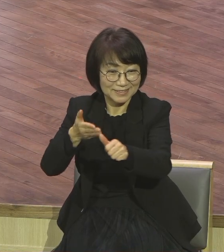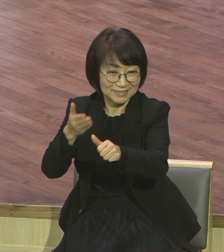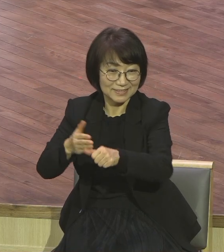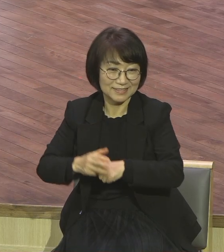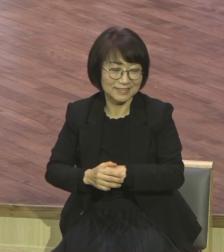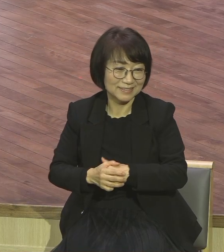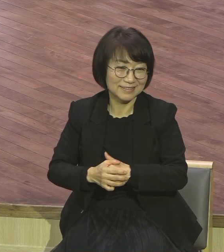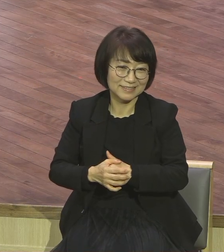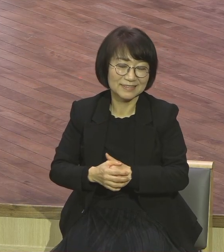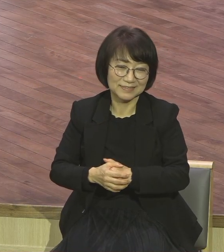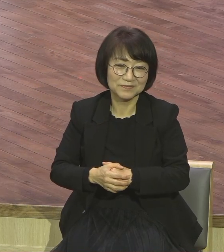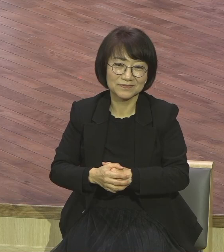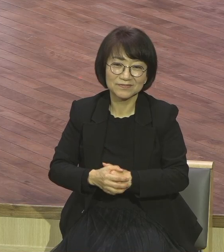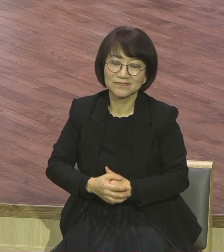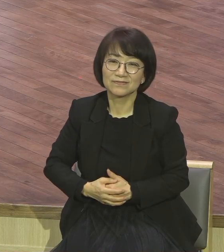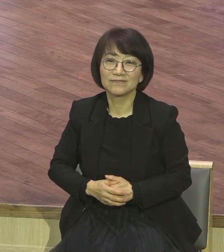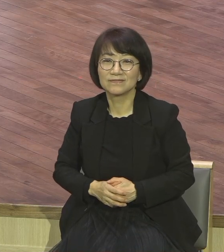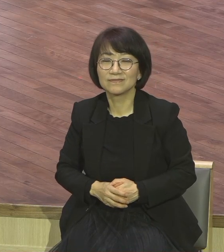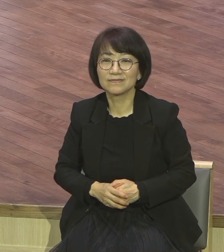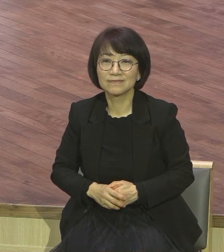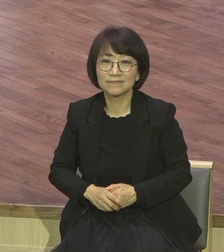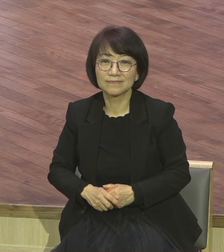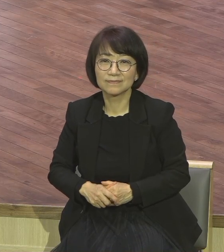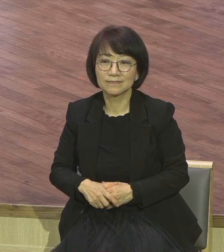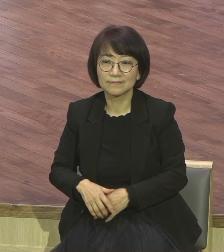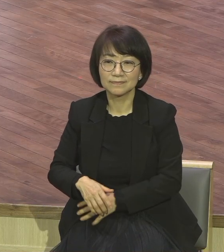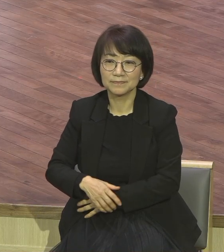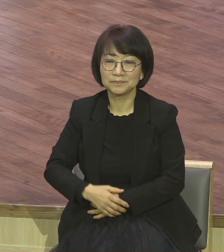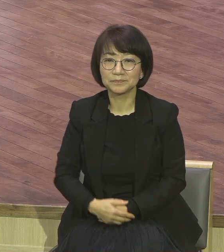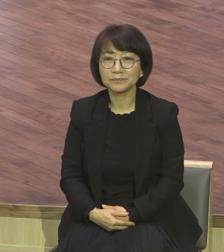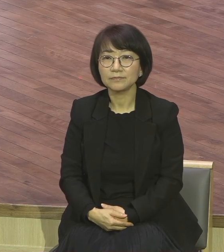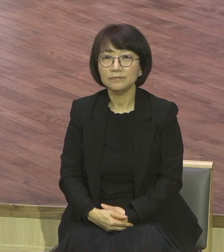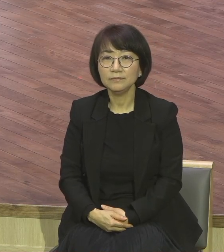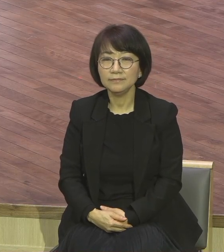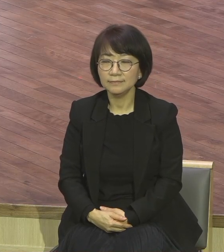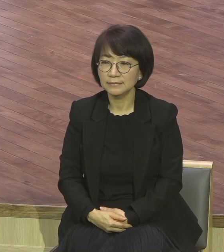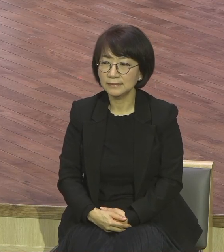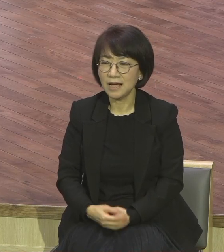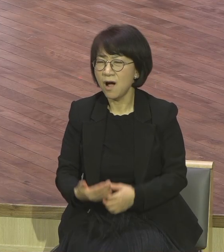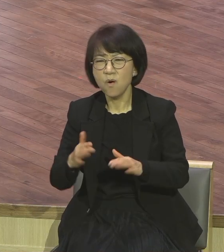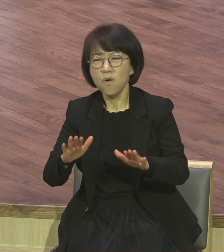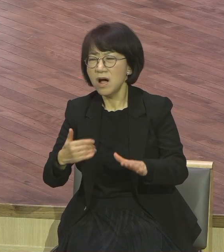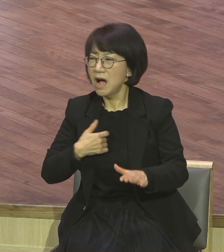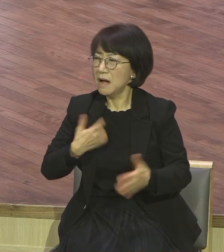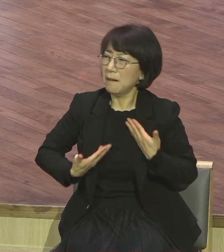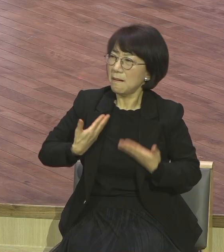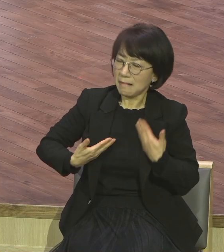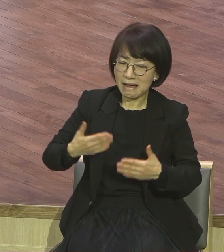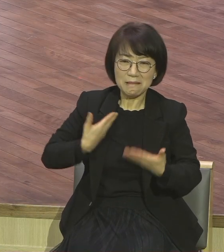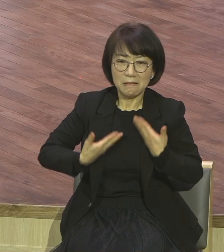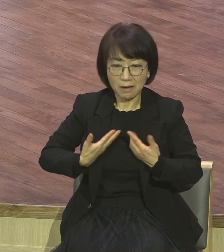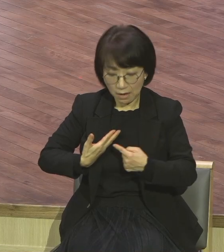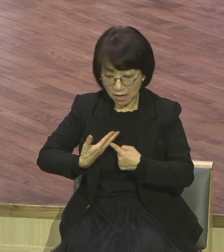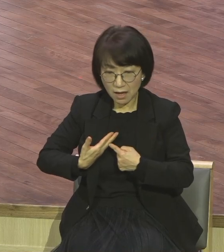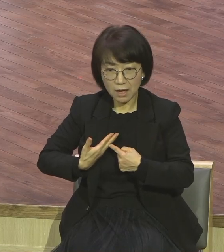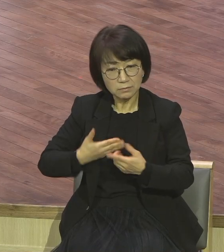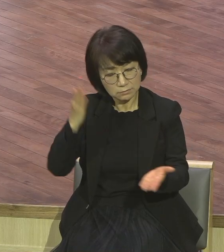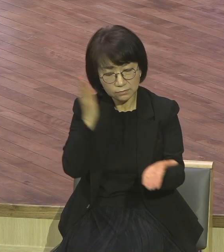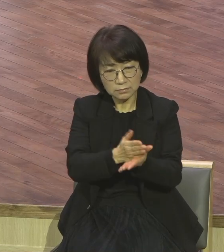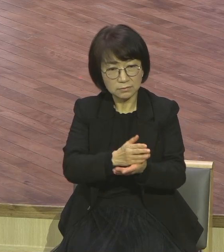이 영적 자세 내가 뭘 하겠다 내가 뭐 해야 오늘 뭐 해야 되는데 바빠서 그거 다 짱이에요 다 가짜야 그거다 어느